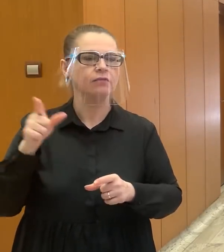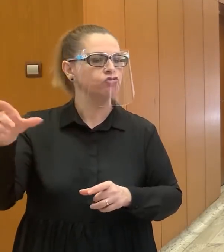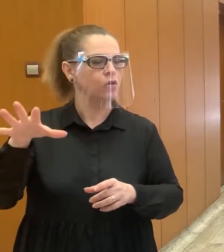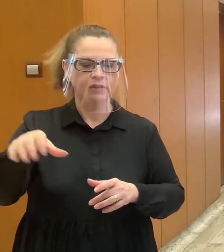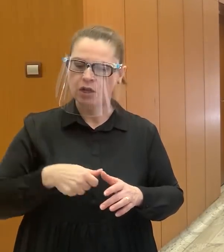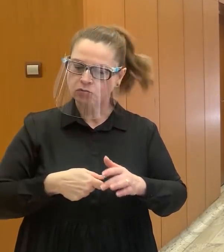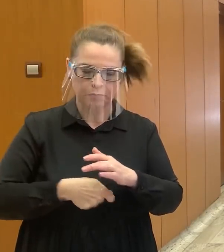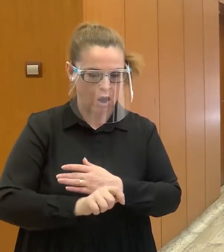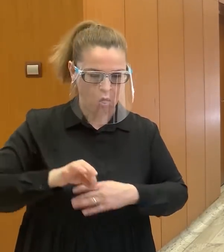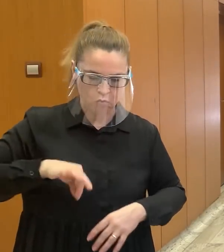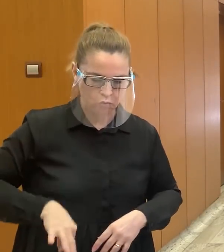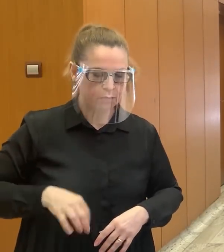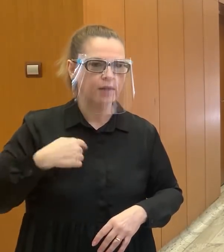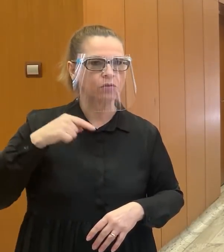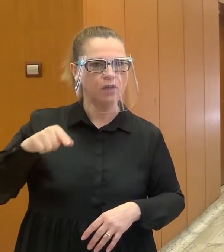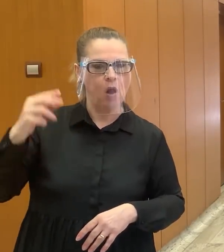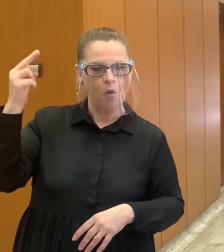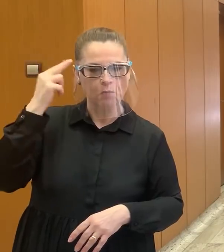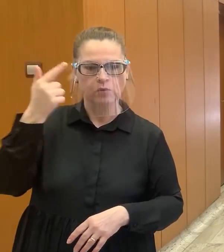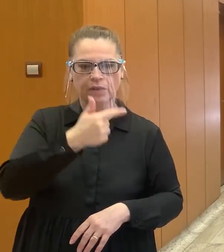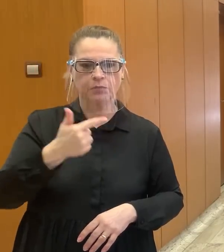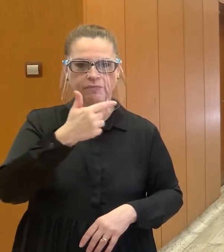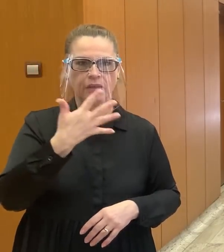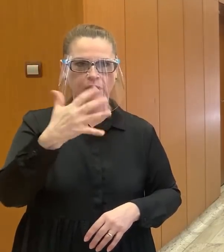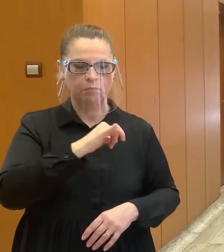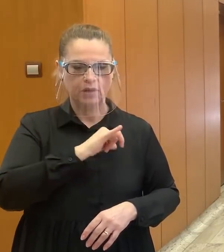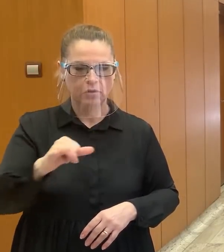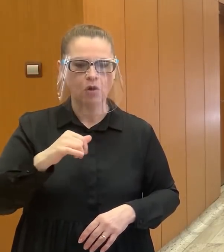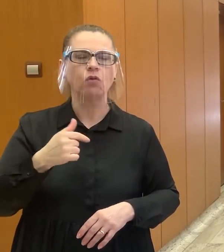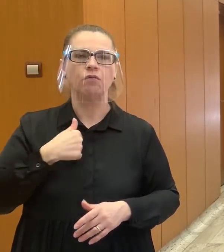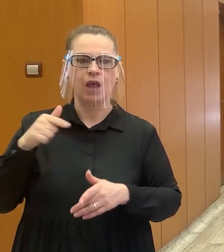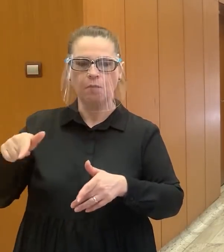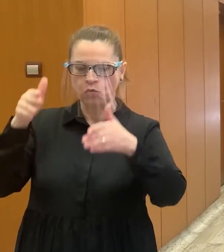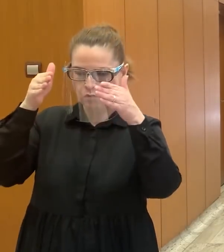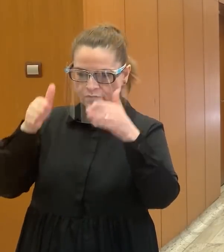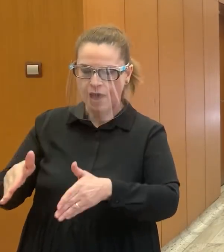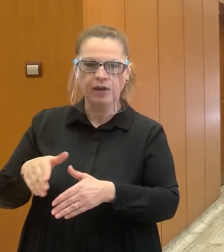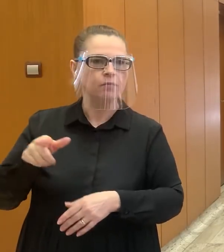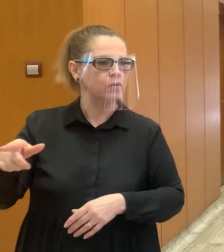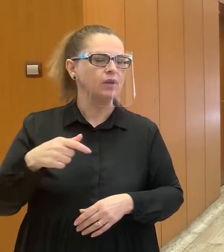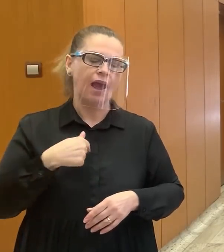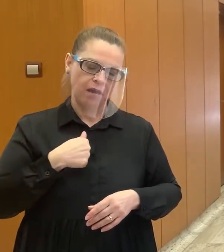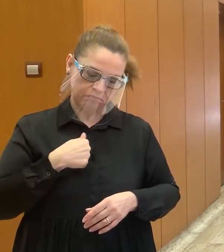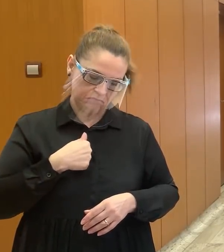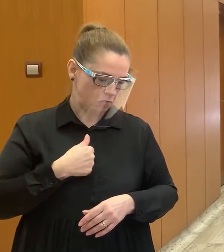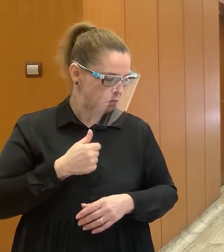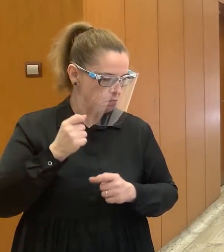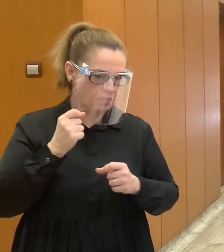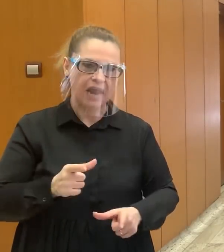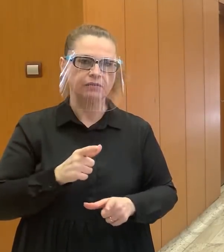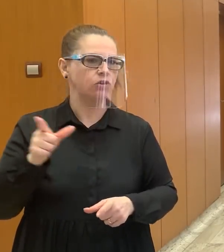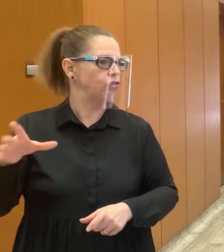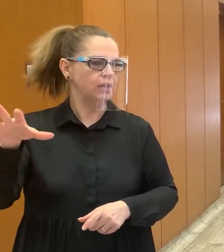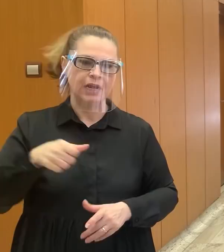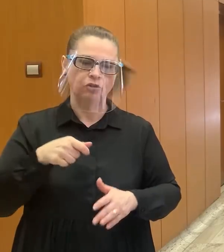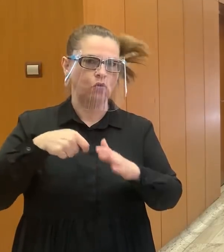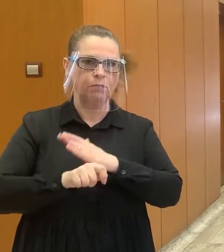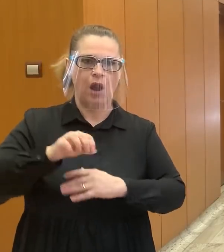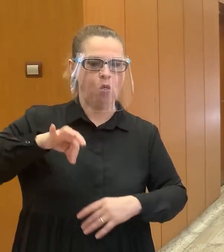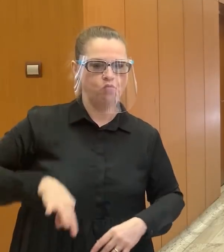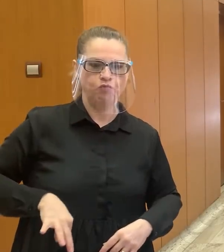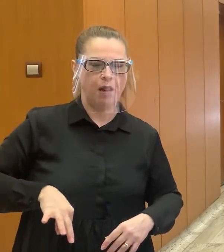Poznám ho 25 rokov. Verím mu, som presvedčený, že žiadny úplatok nezobral. Naopak som